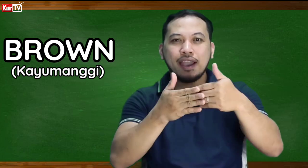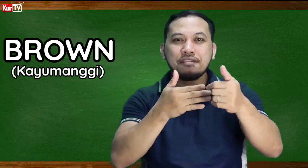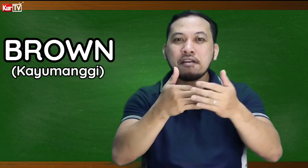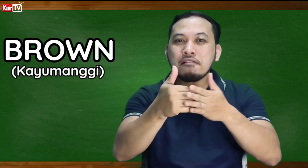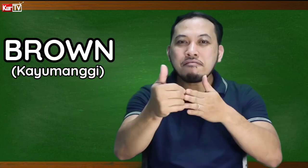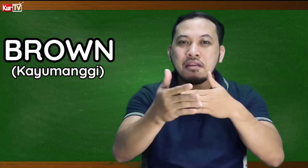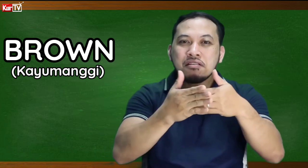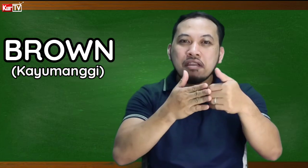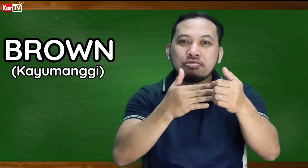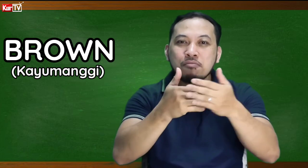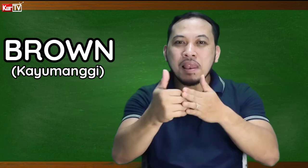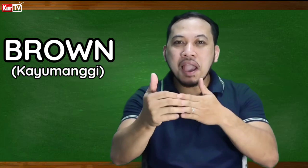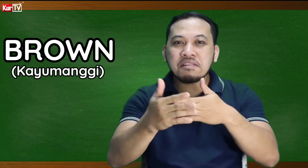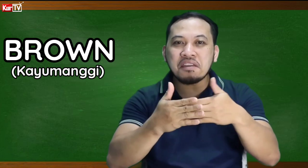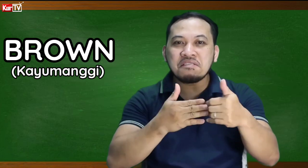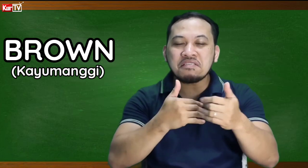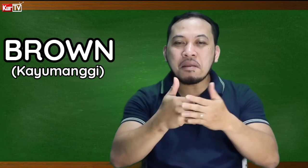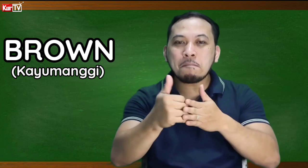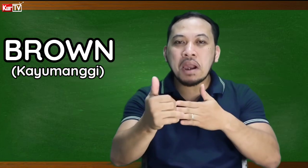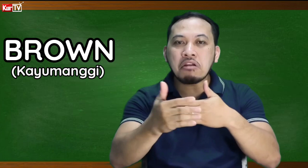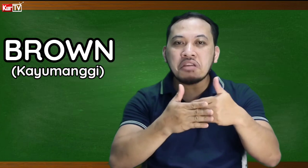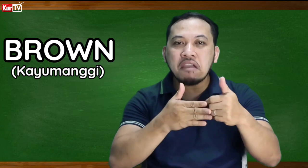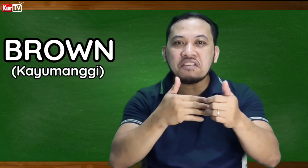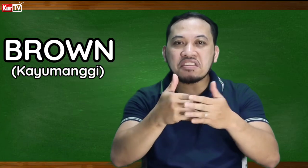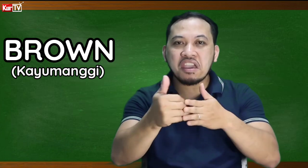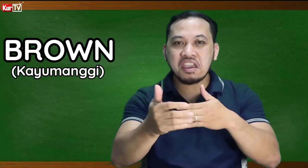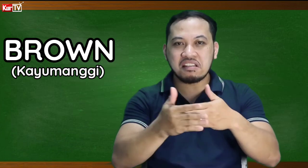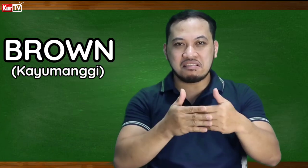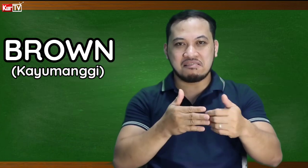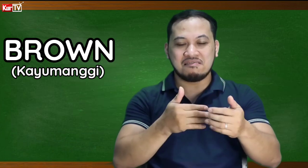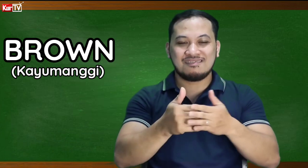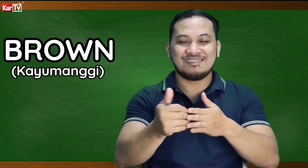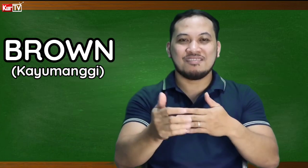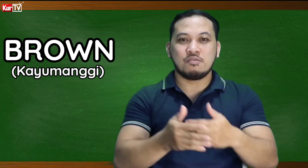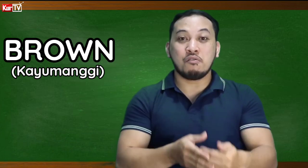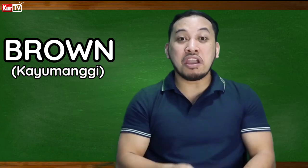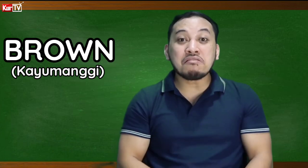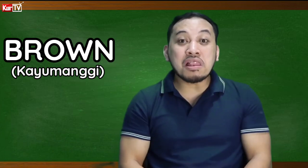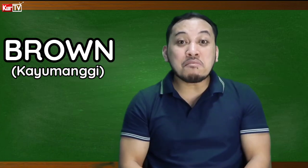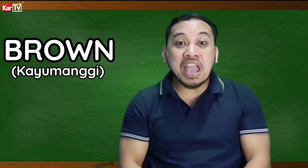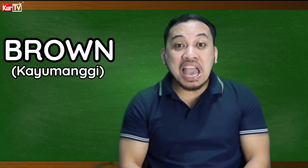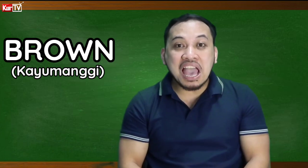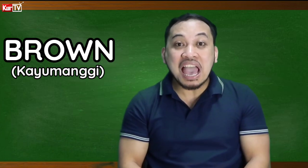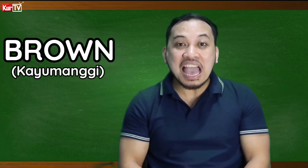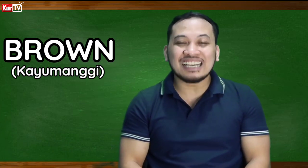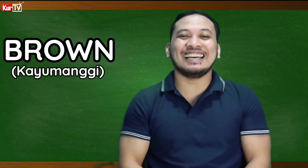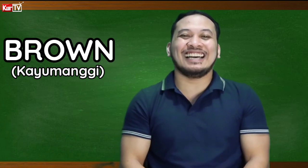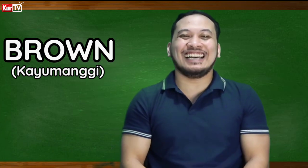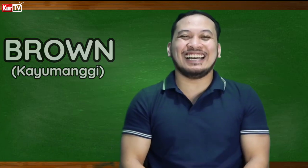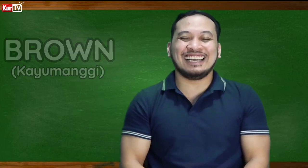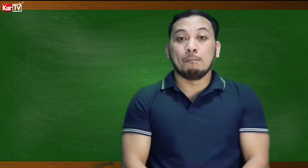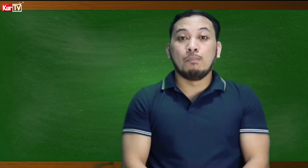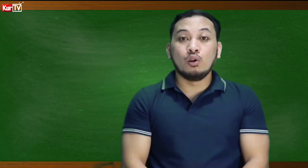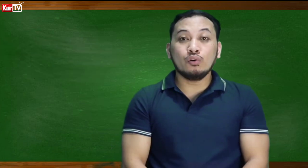Ayun! Ganito pala ang senyas ng Brown sa FSL. O ngayon, alam mo na. Blue!